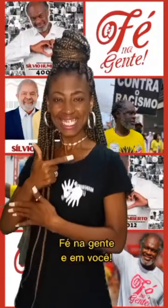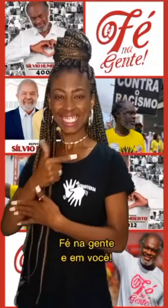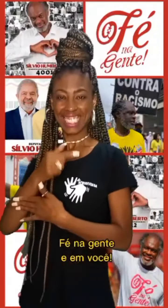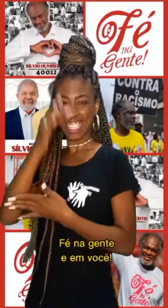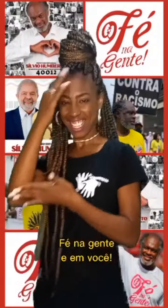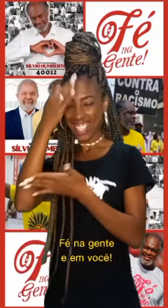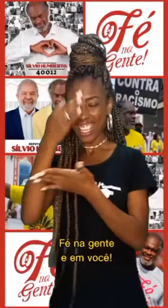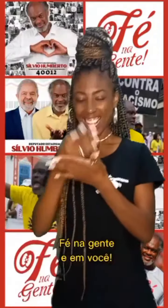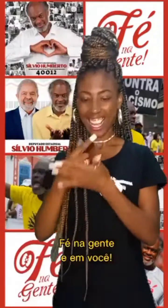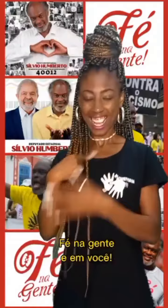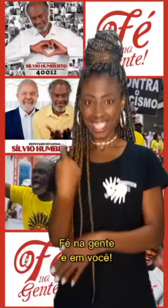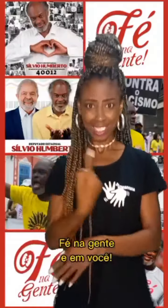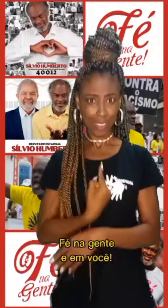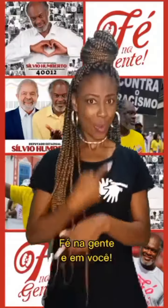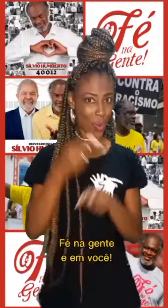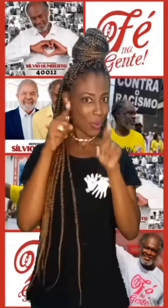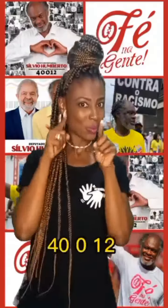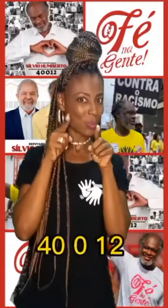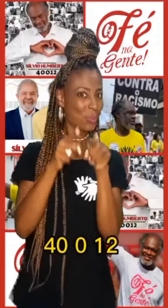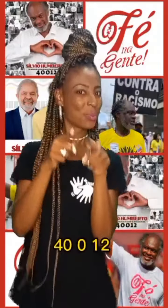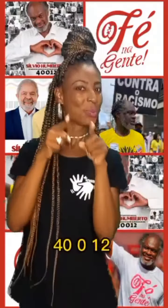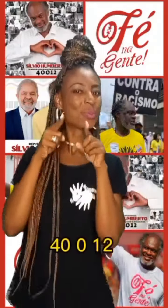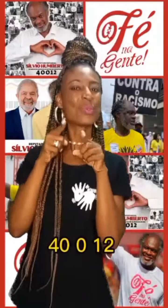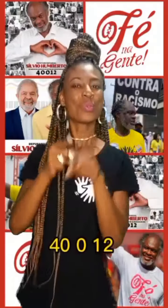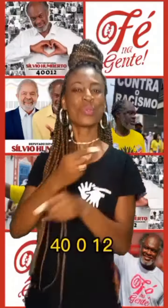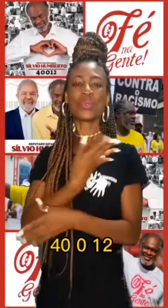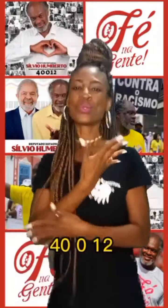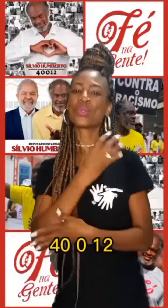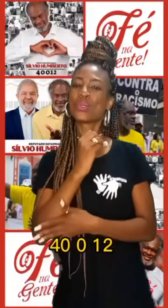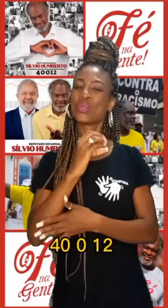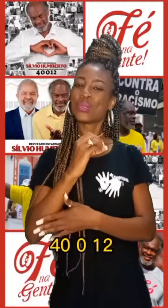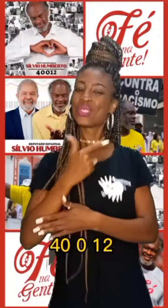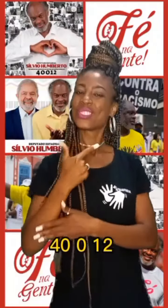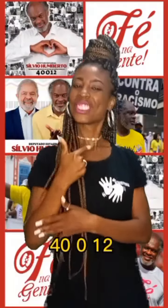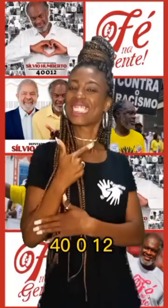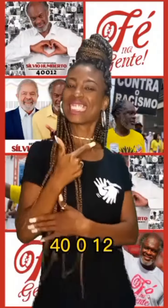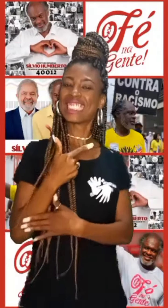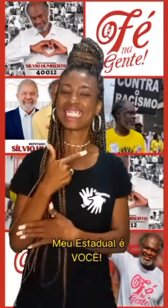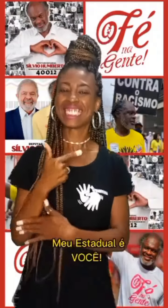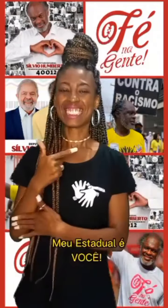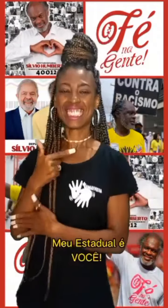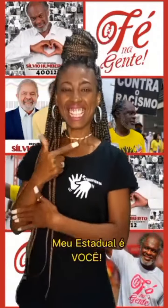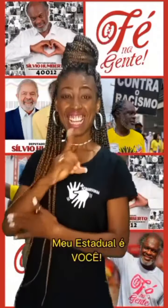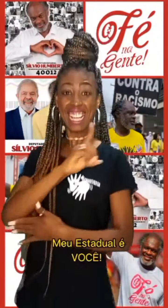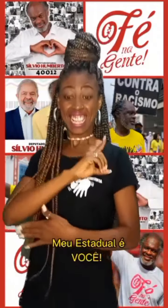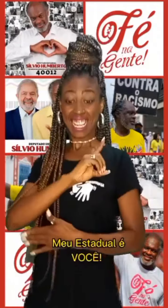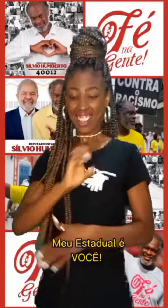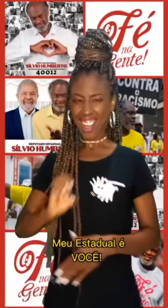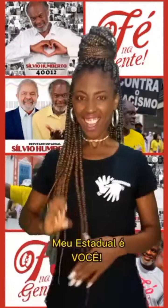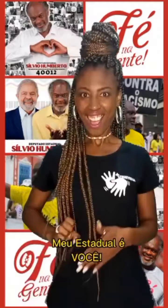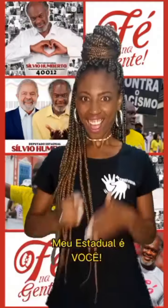gente em você 40, 0, 12, meu estadual é você